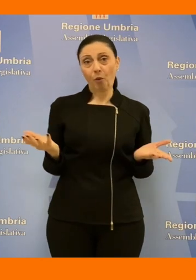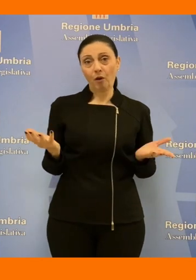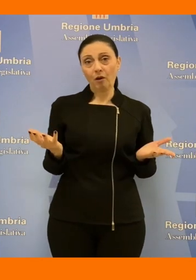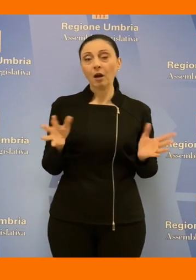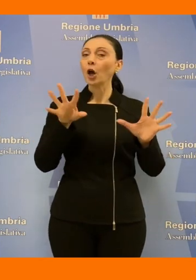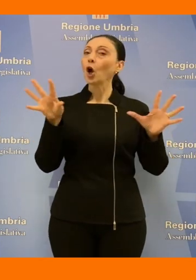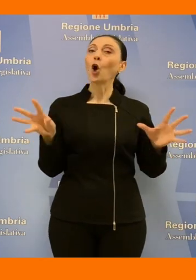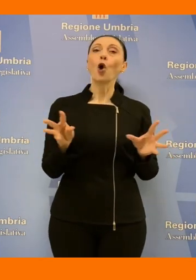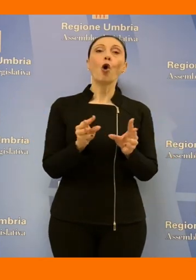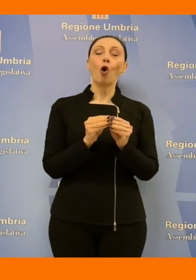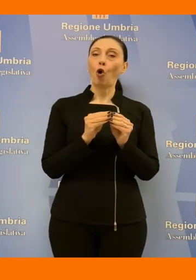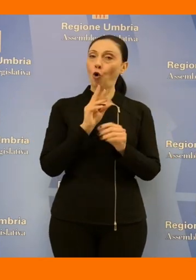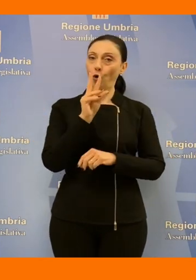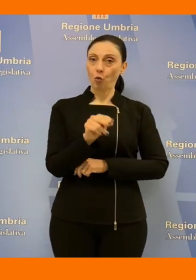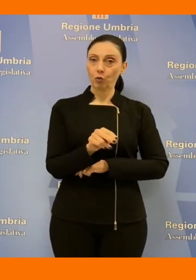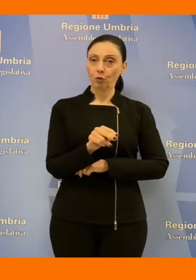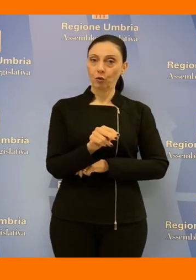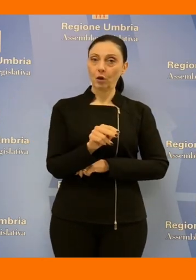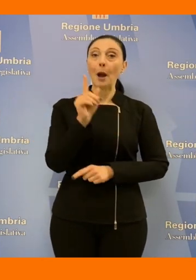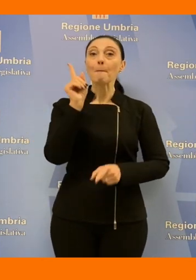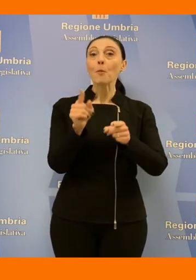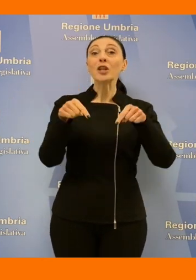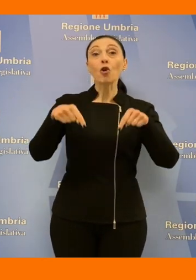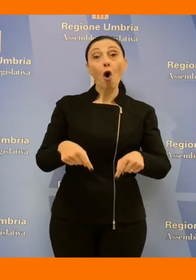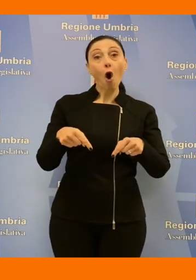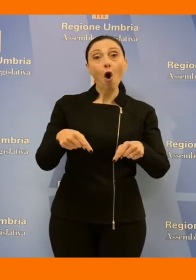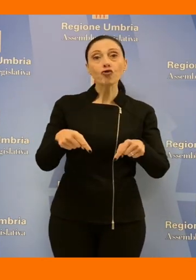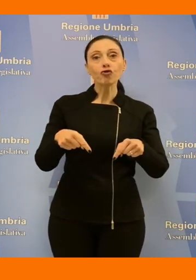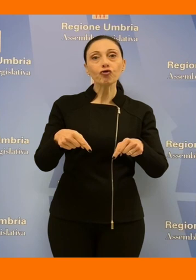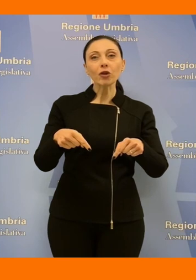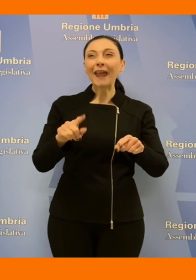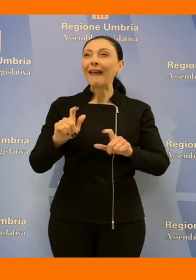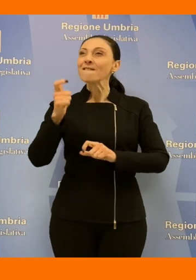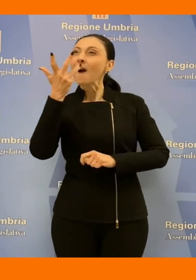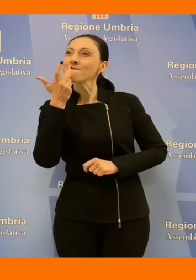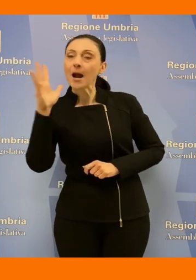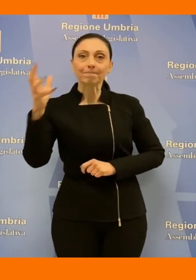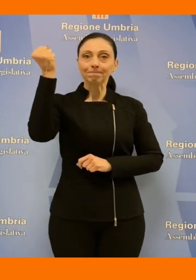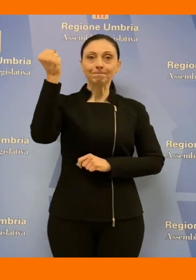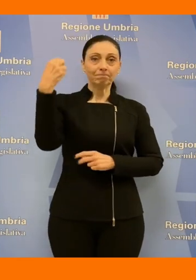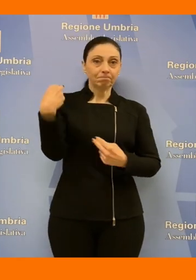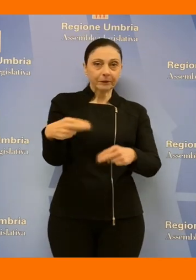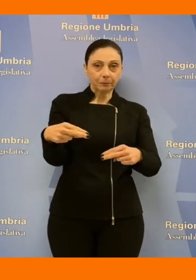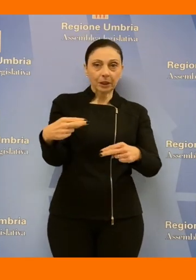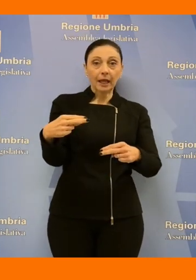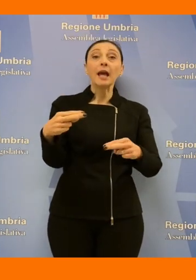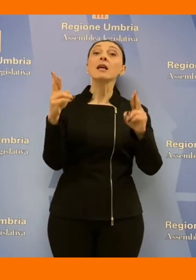concludo dicendo che se la politica oggi qui non ha avuto questa ambizione spero che gli Umbri la abbiano nella loro vita